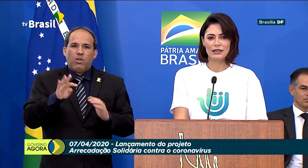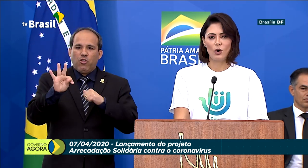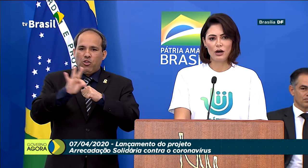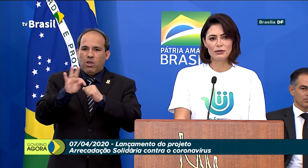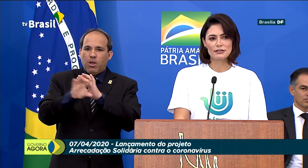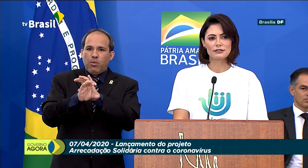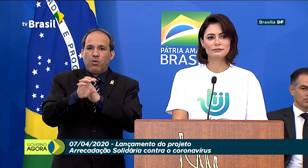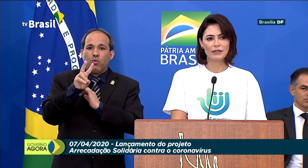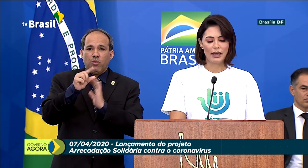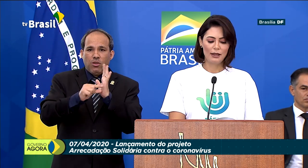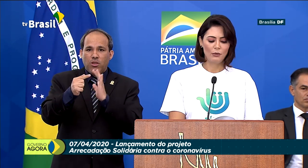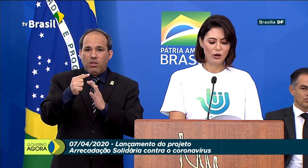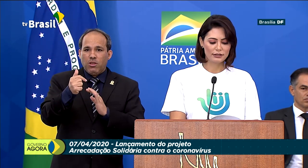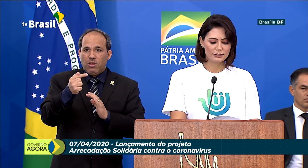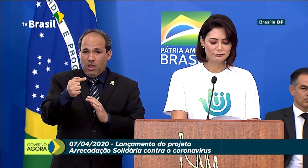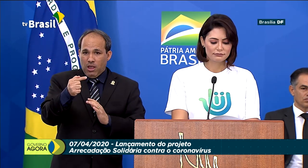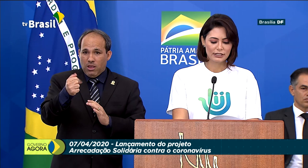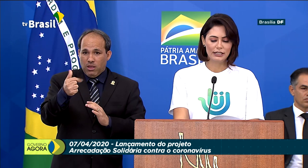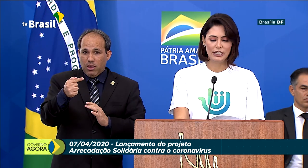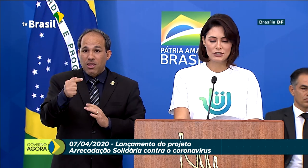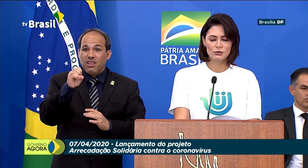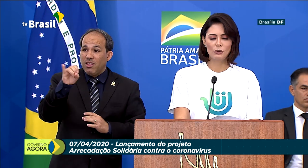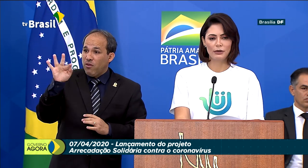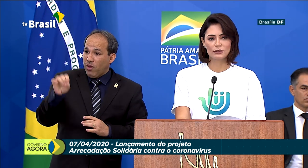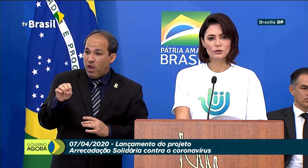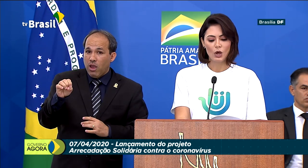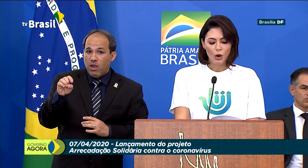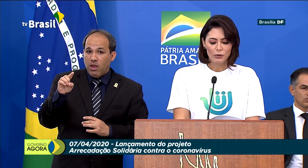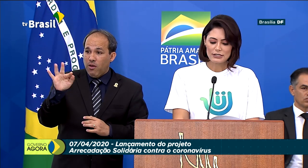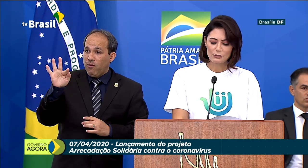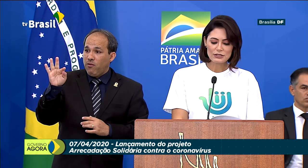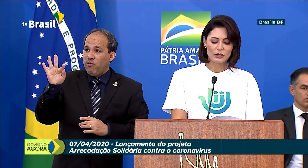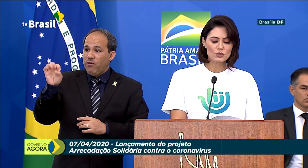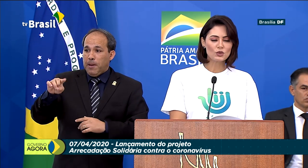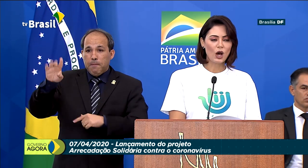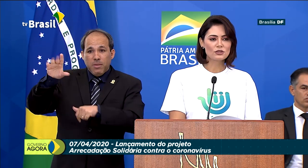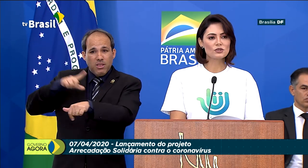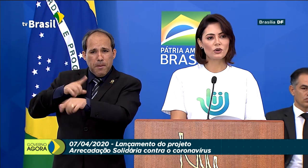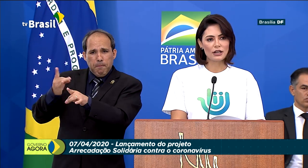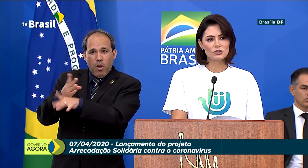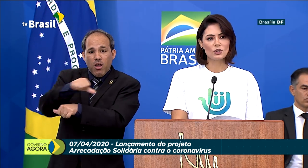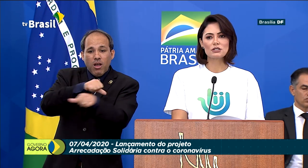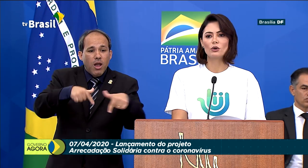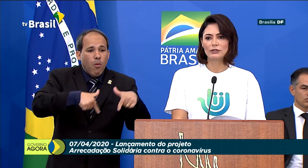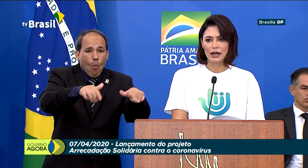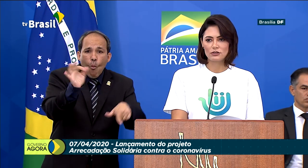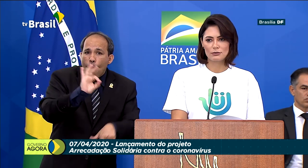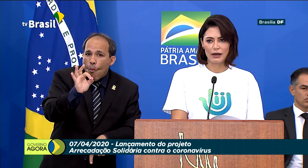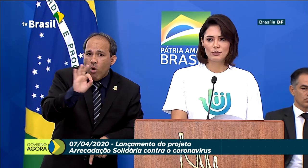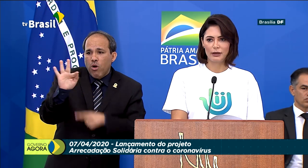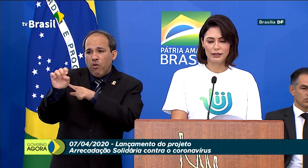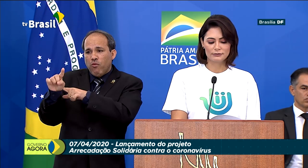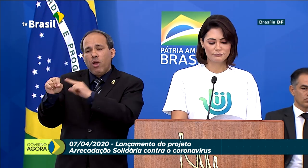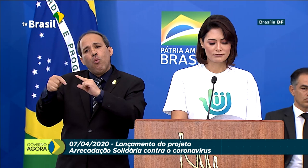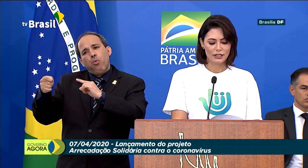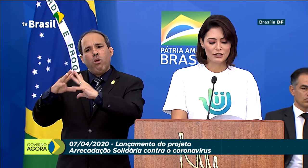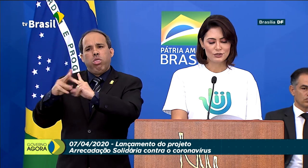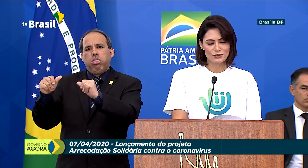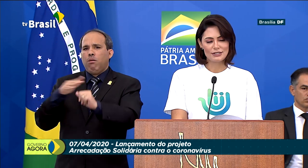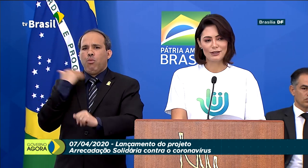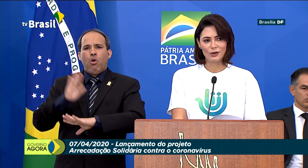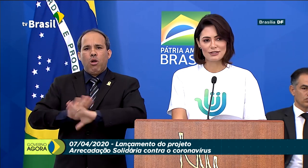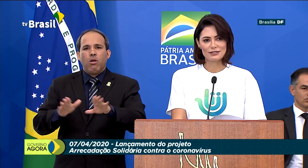A fé sem obras, ela é morta. Que neste momento, possamos ter os nossos corações voltados para o bem.